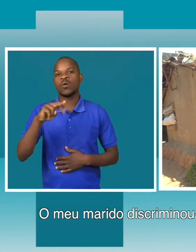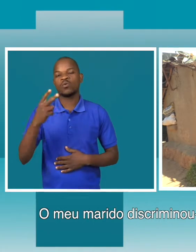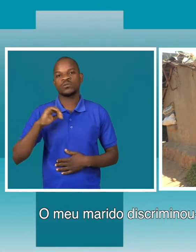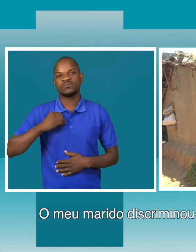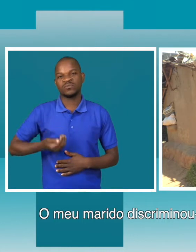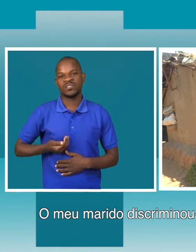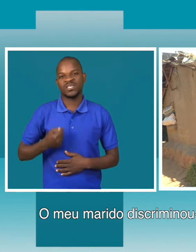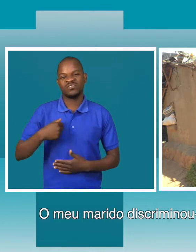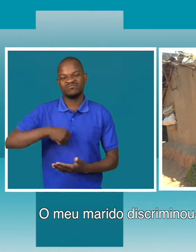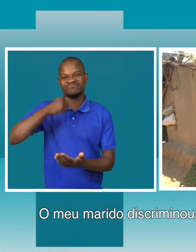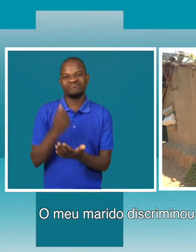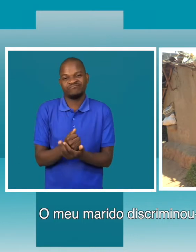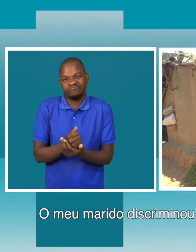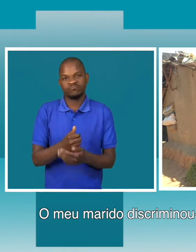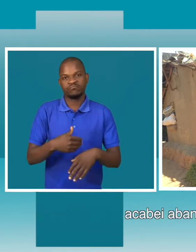com outra mulher.